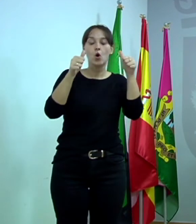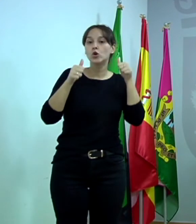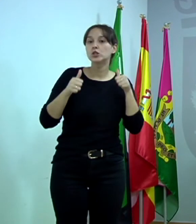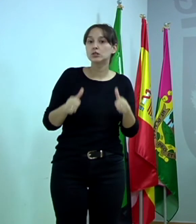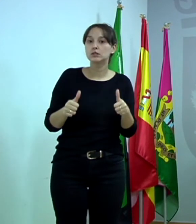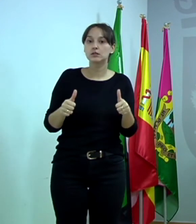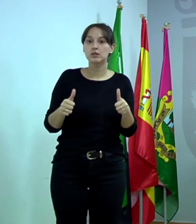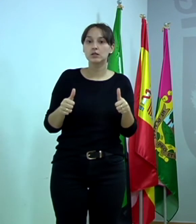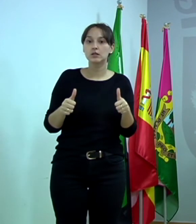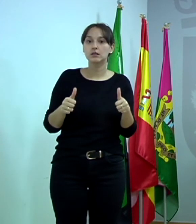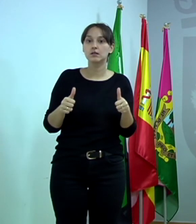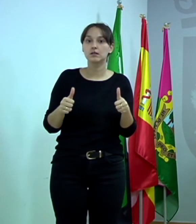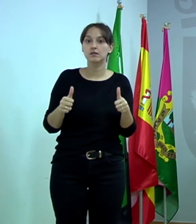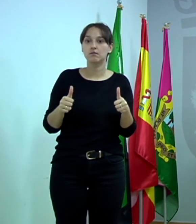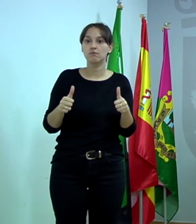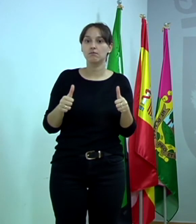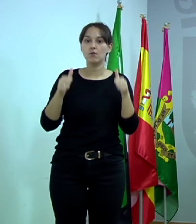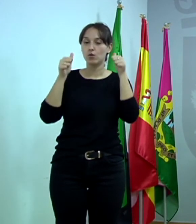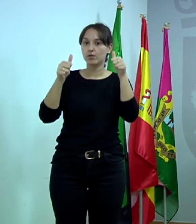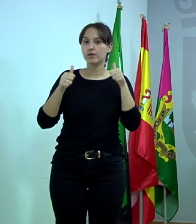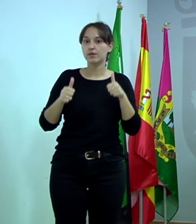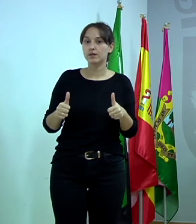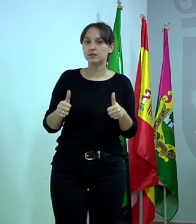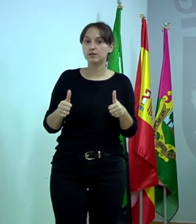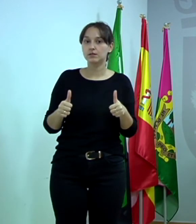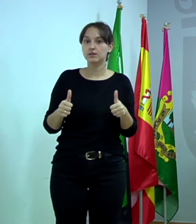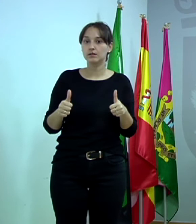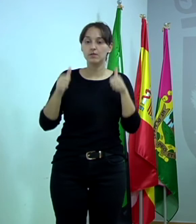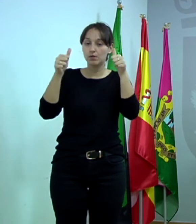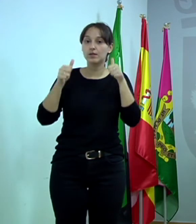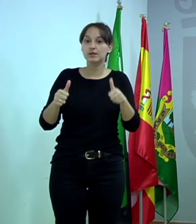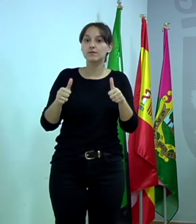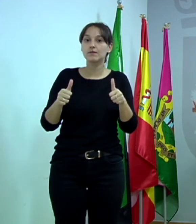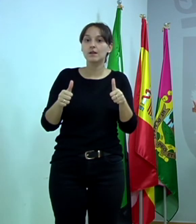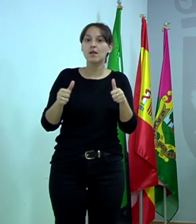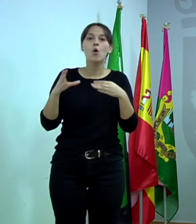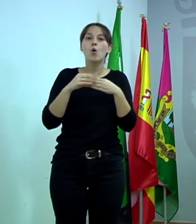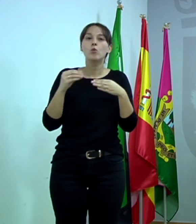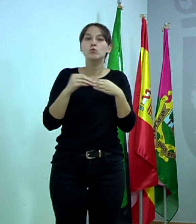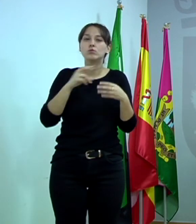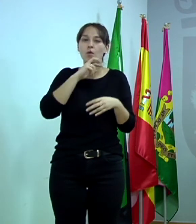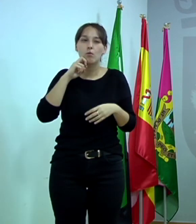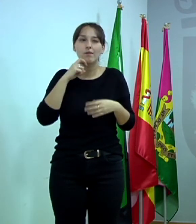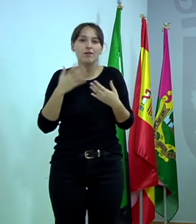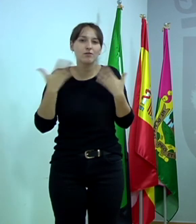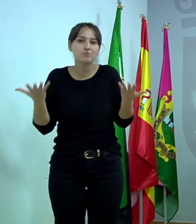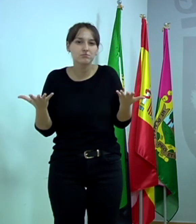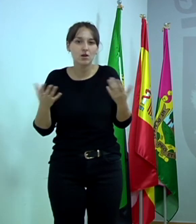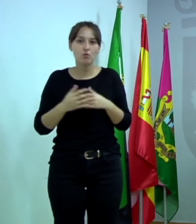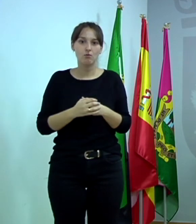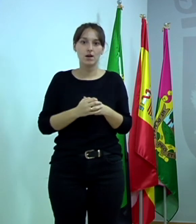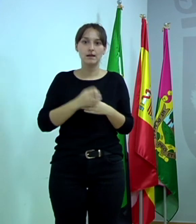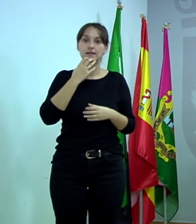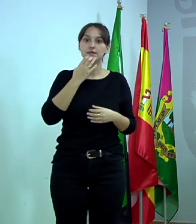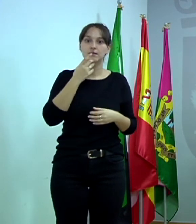evidentemente. validez tiene? Hombre, pues, la validez que tiene un título, pues, si tú te dedicas al tema de la